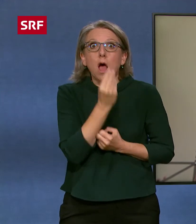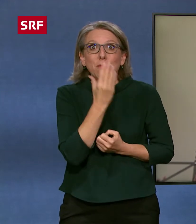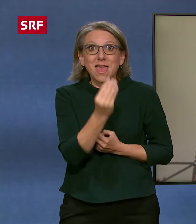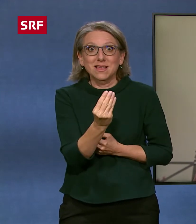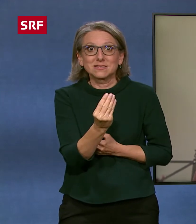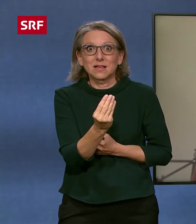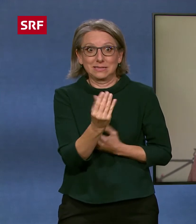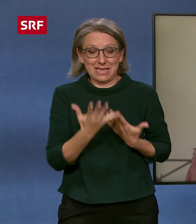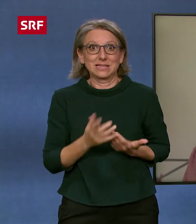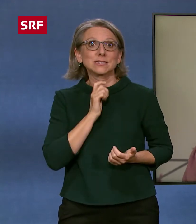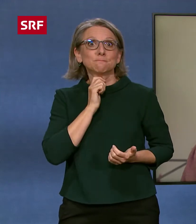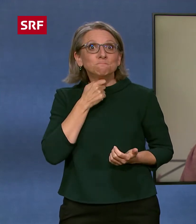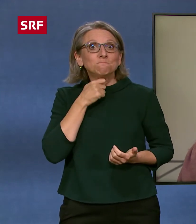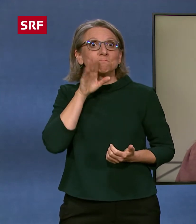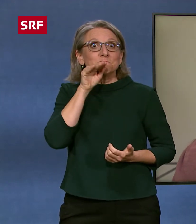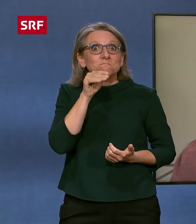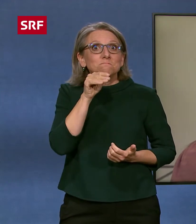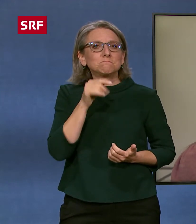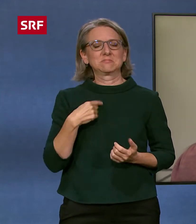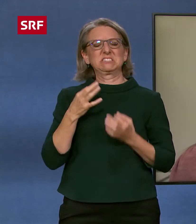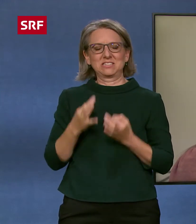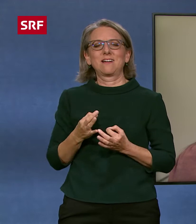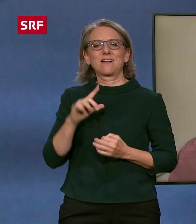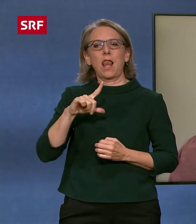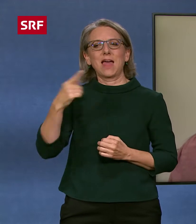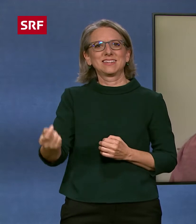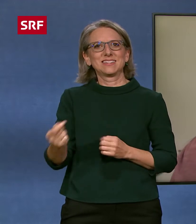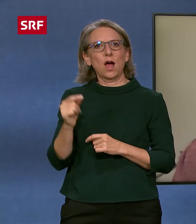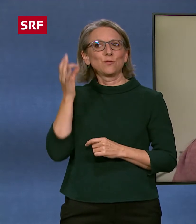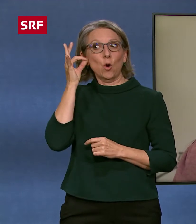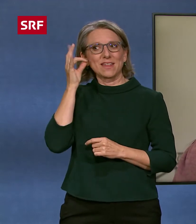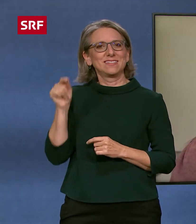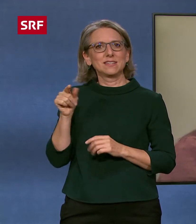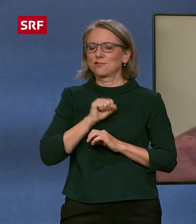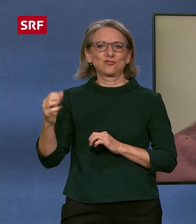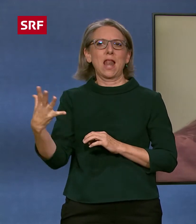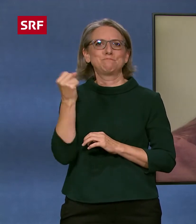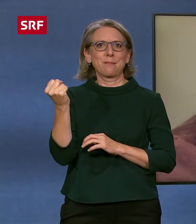wann ich jetzt den sage, ohne Ton. Ich bin mir sicher, Ladina und Florentina finden es gerade raus. Aber probiere es auch mal.